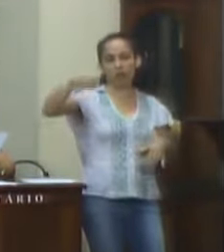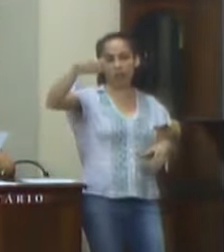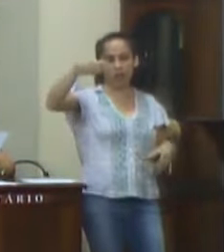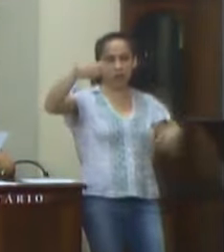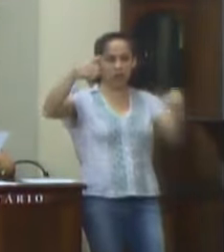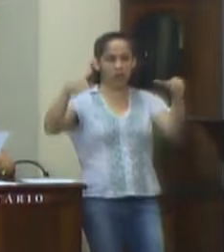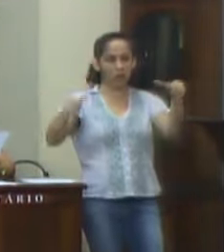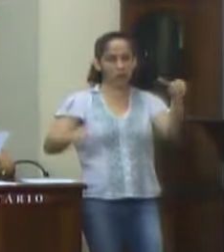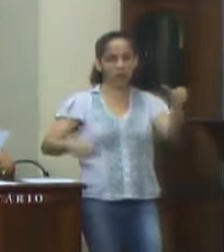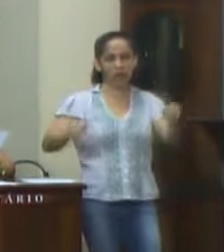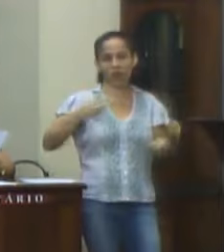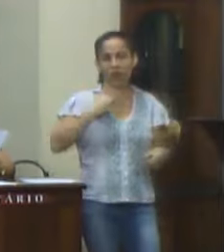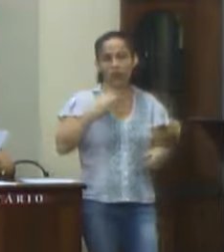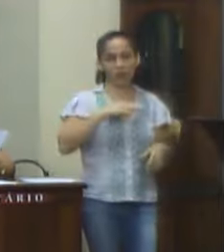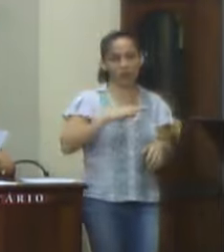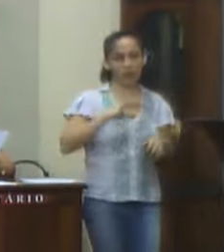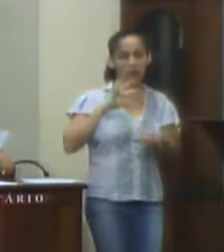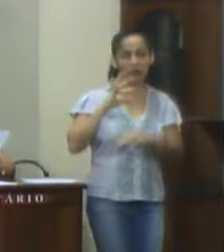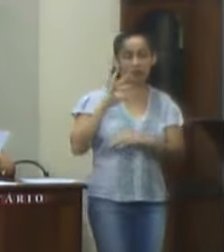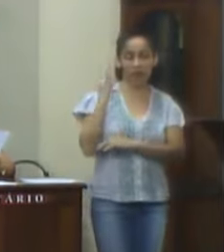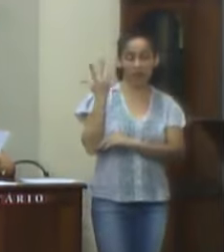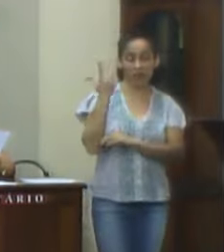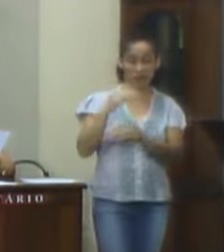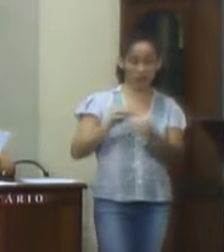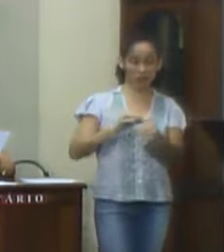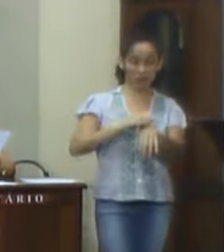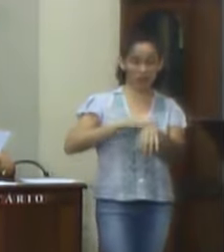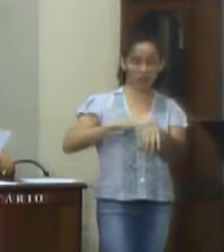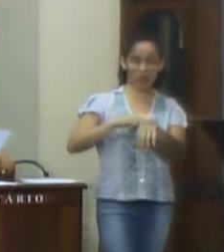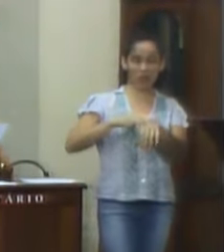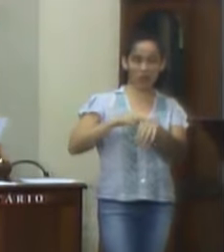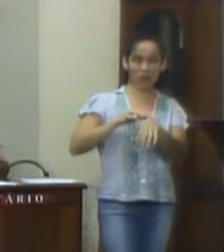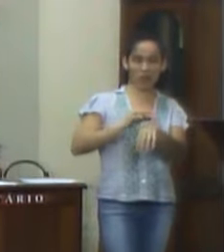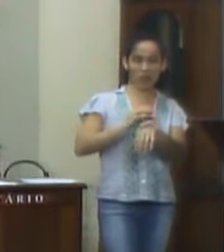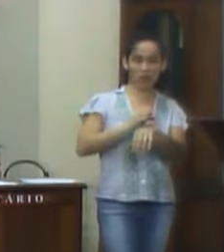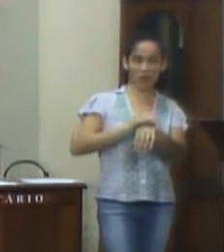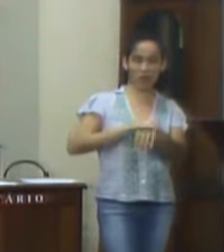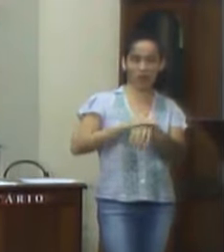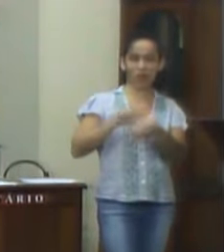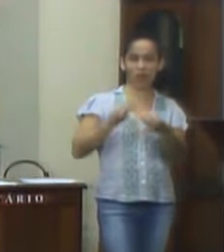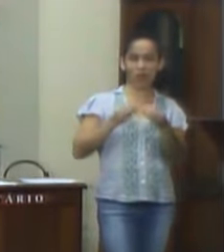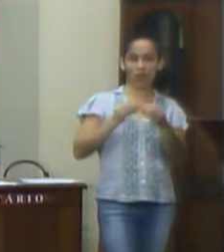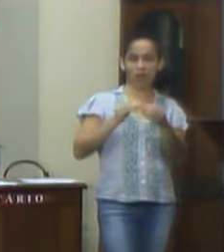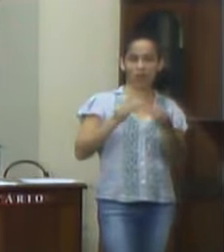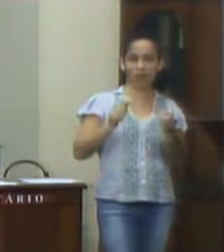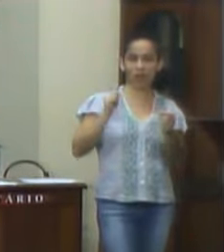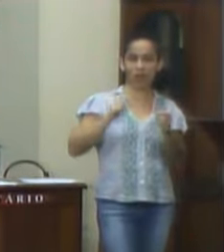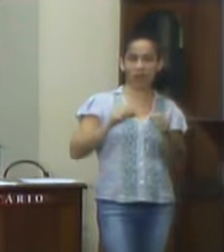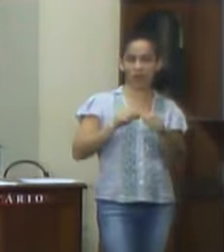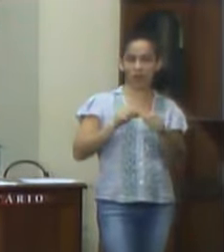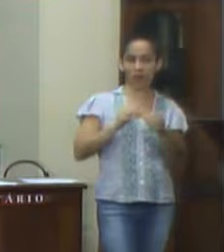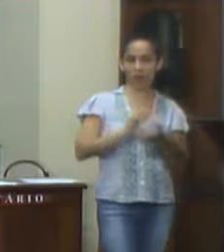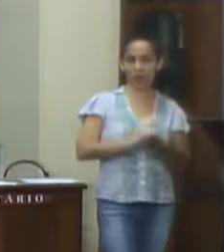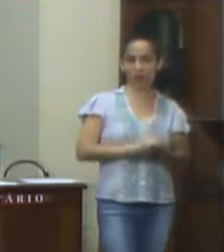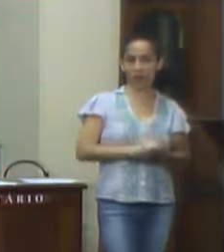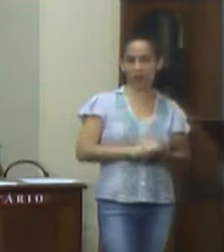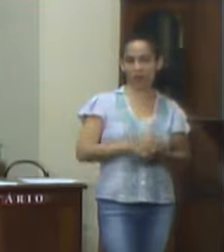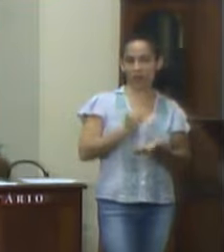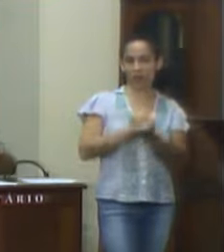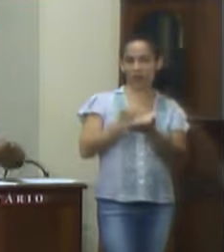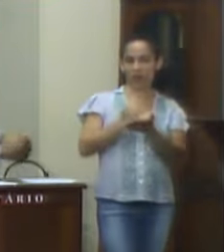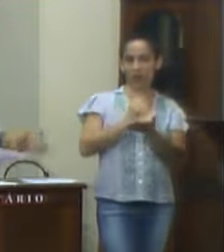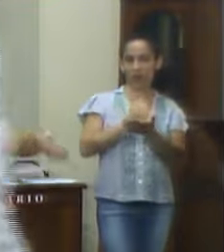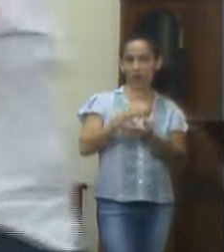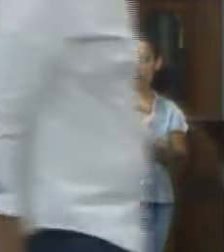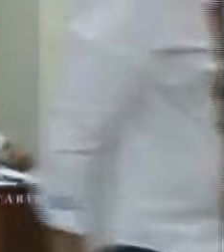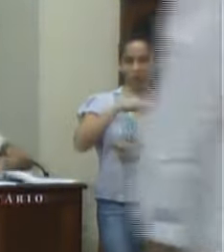Além disso, o mar tem cobre parte do caminho, dificultando a passagem e, possivelmente, ocultando animais animais que é